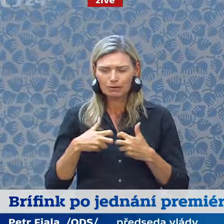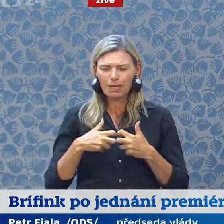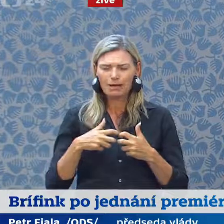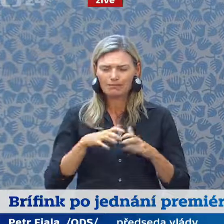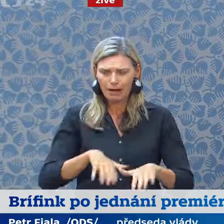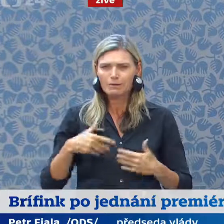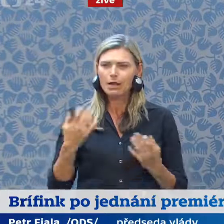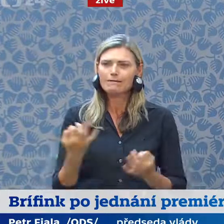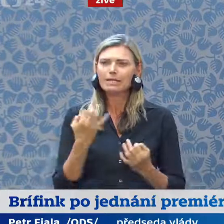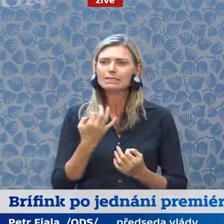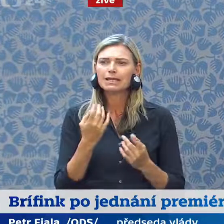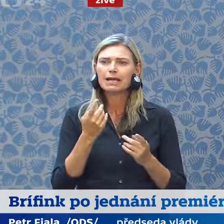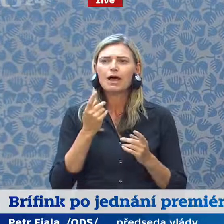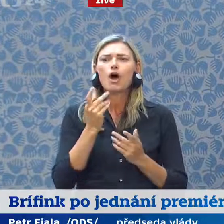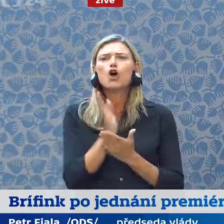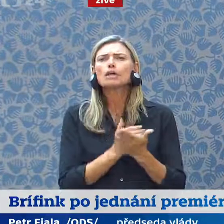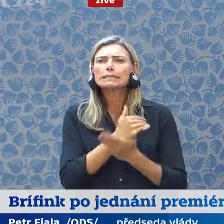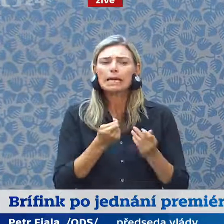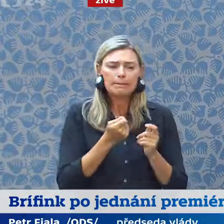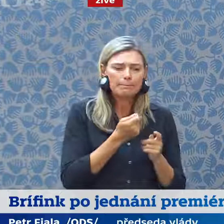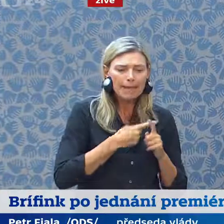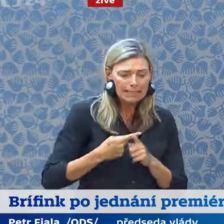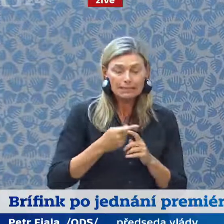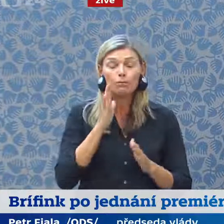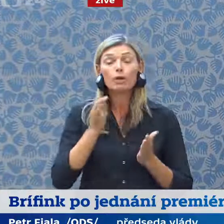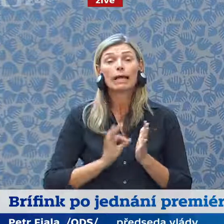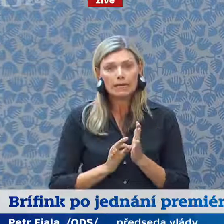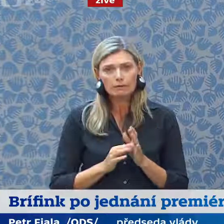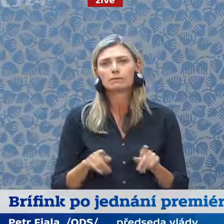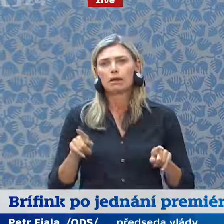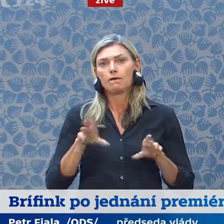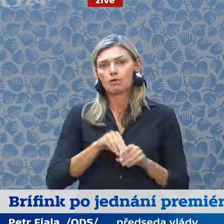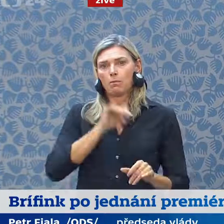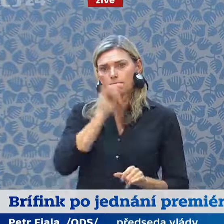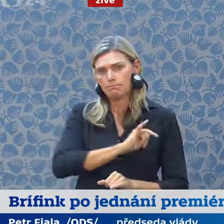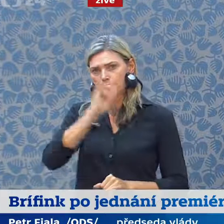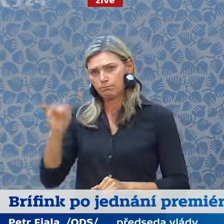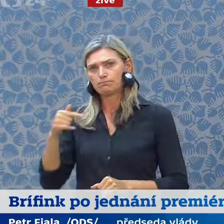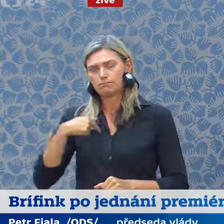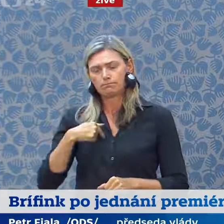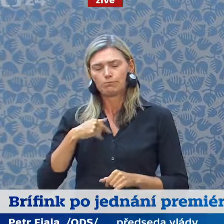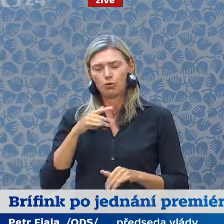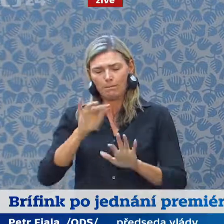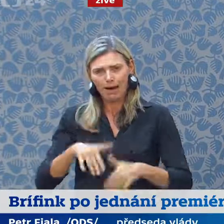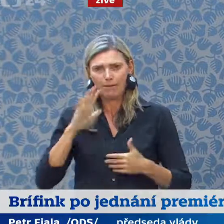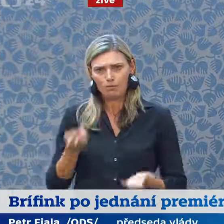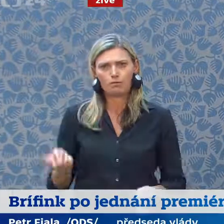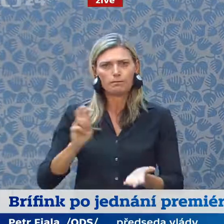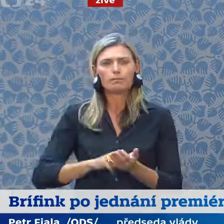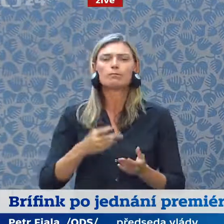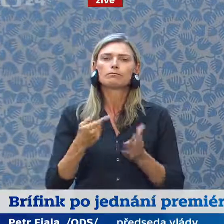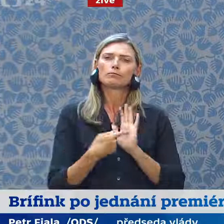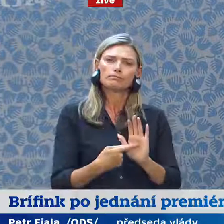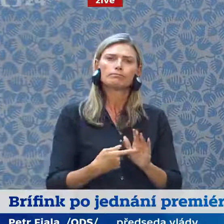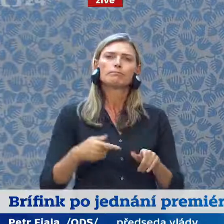jsme také mluvili, se bude odehrávat ve stejný den, kdy já budu v parlamentu představovat priority